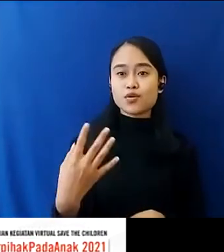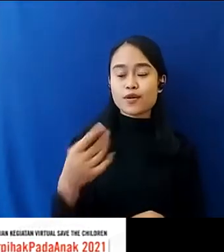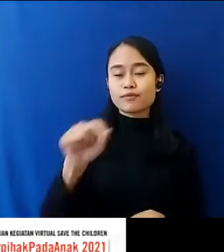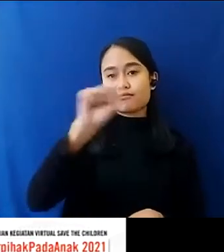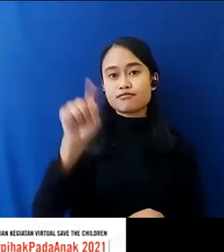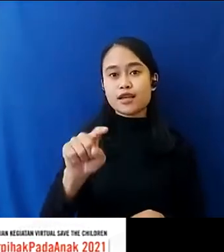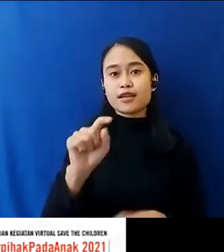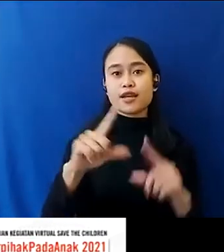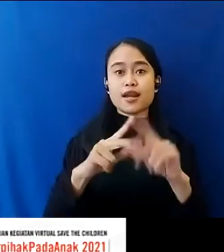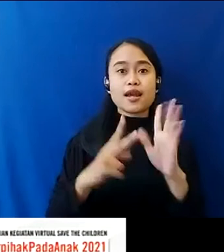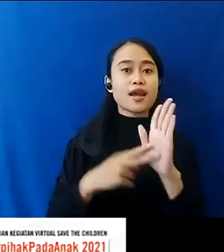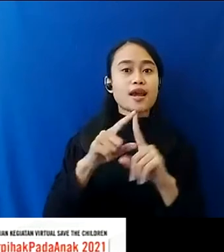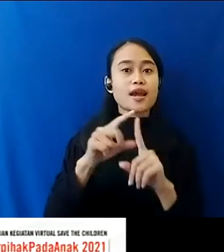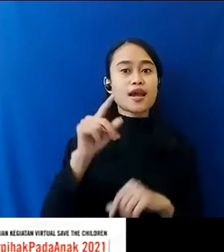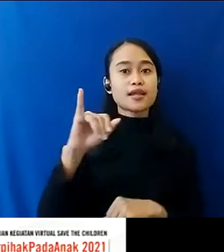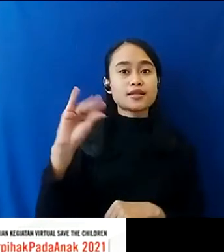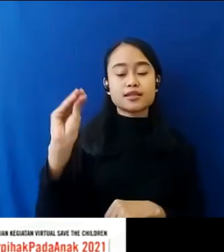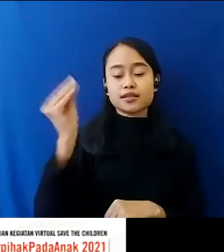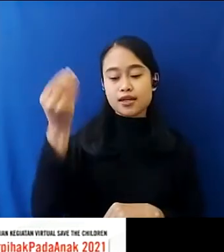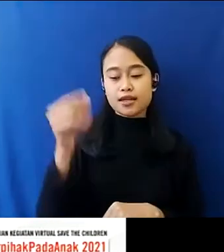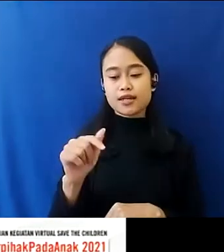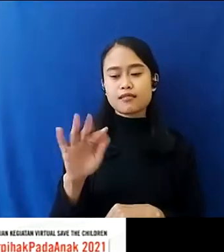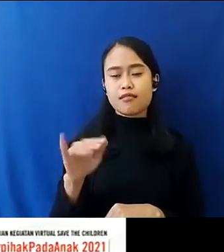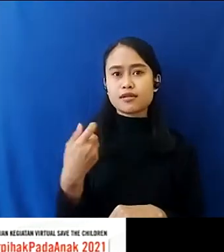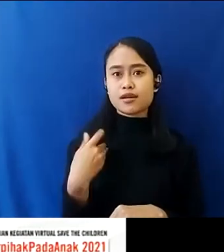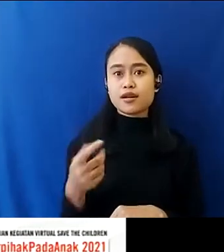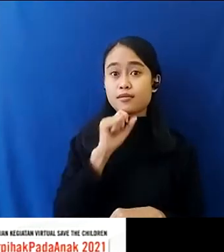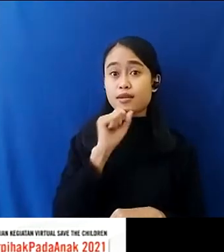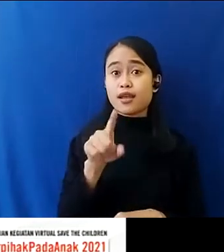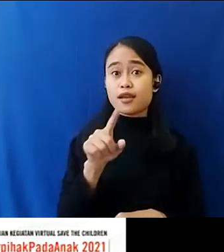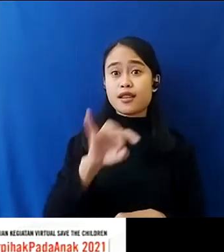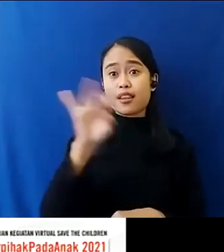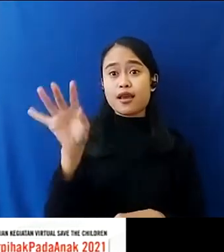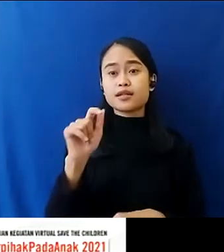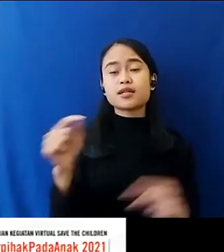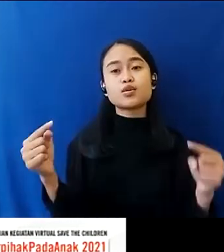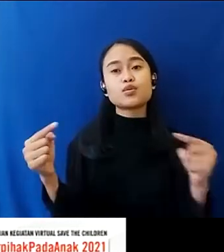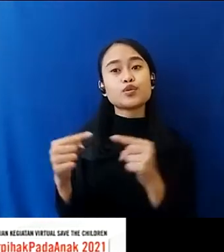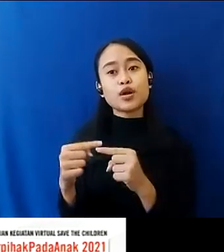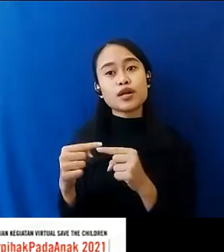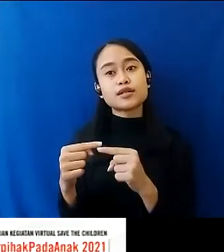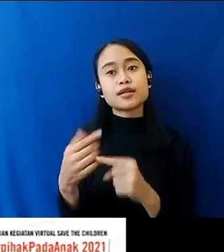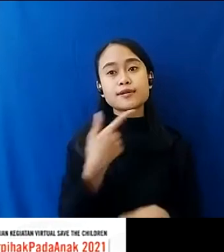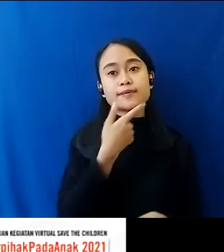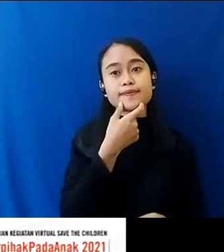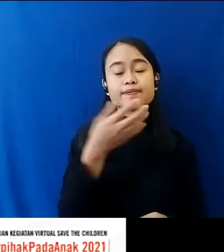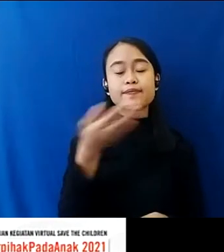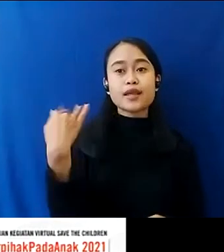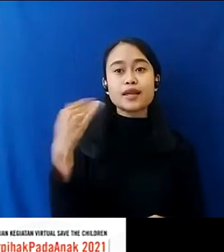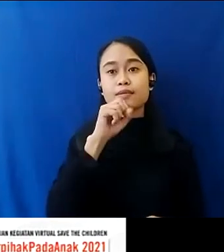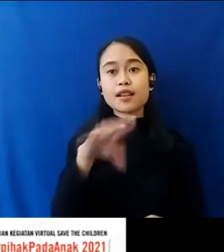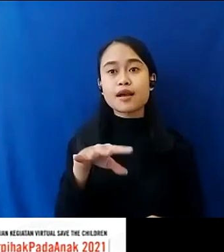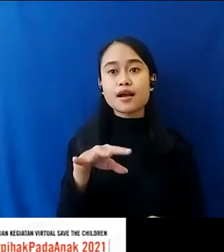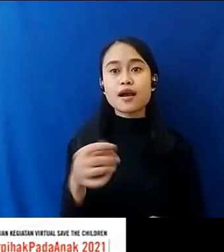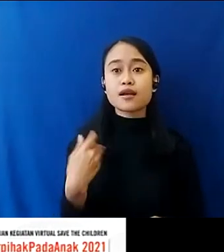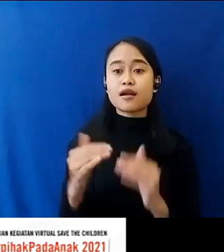Andri Di Jakarta Bu Vivi Ini Masih Ada Pertanyaan Lain Ini Terkait Dengan Tadi Disampaikan Bahwa Terjadi